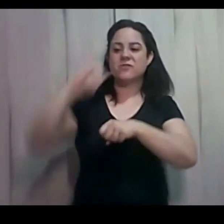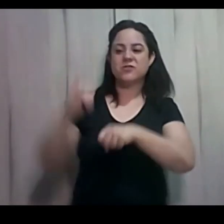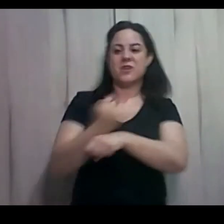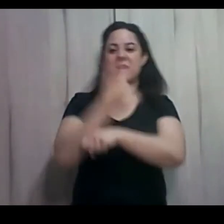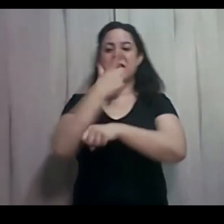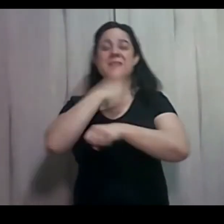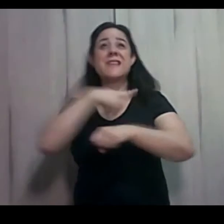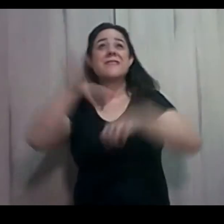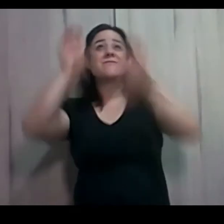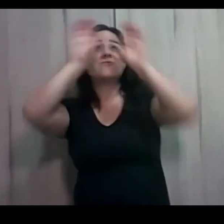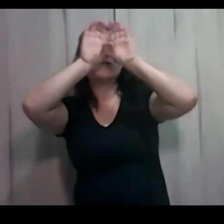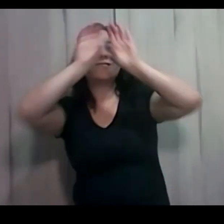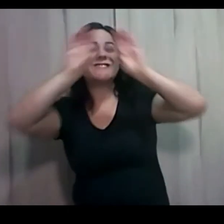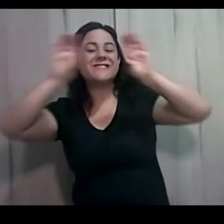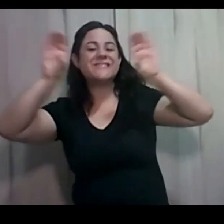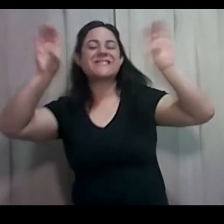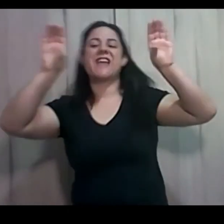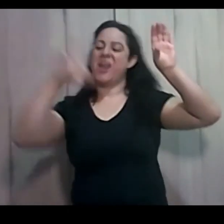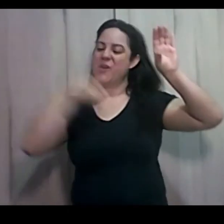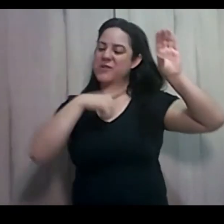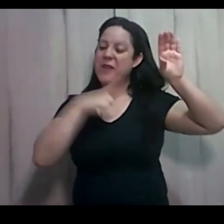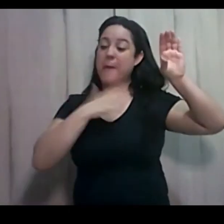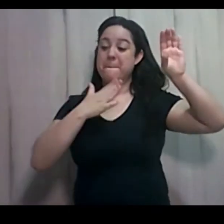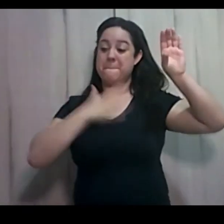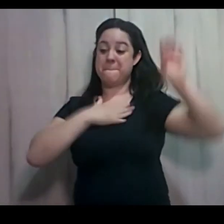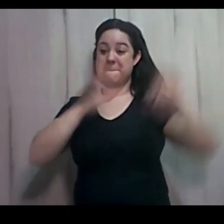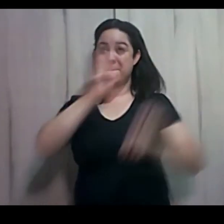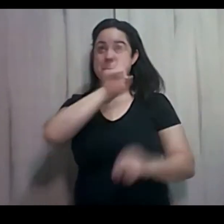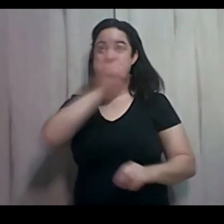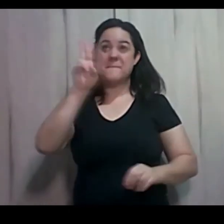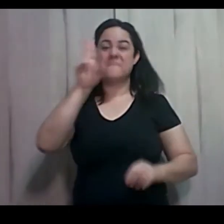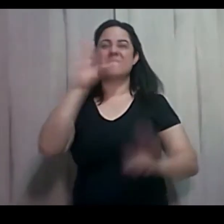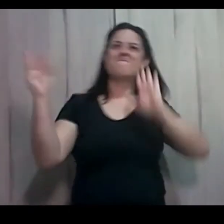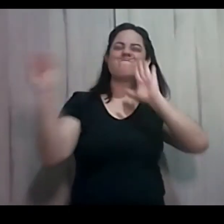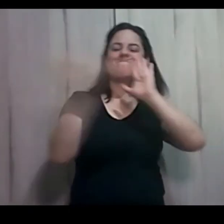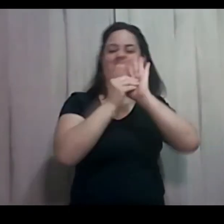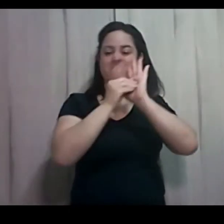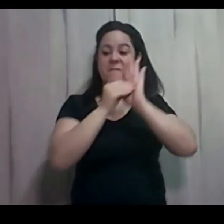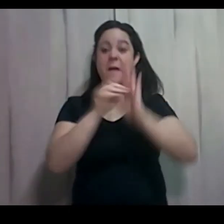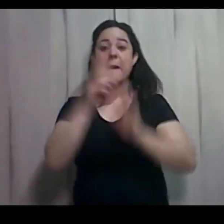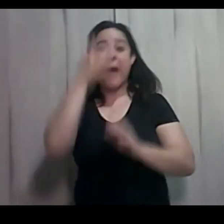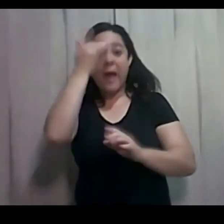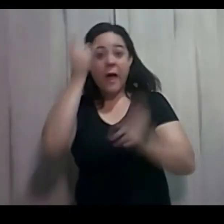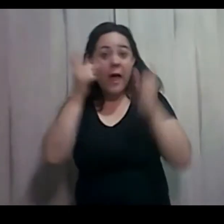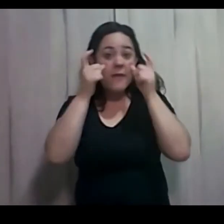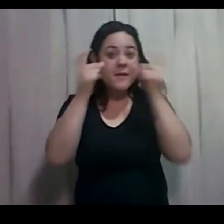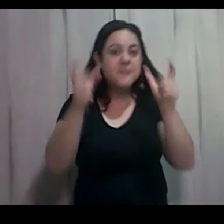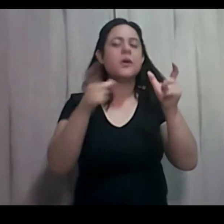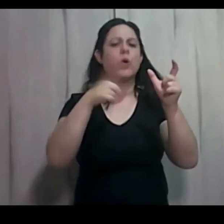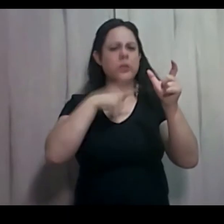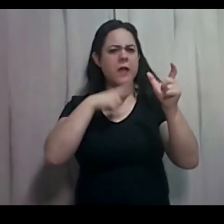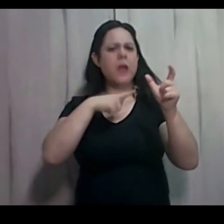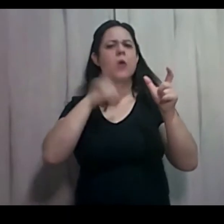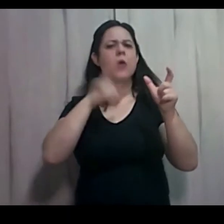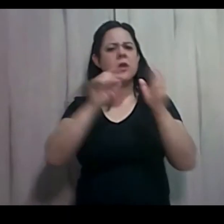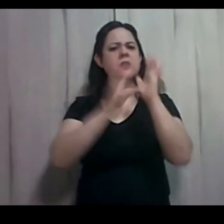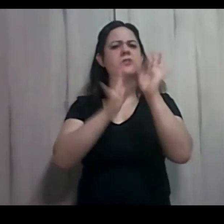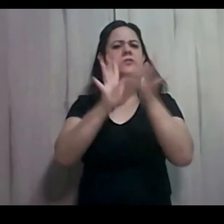E escreverei nele o meu nome. Aquele que tem ouvido os ouça e que o Espírito diz às